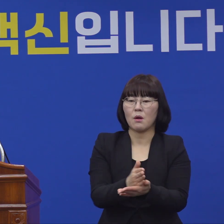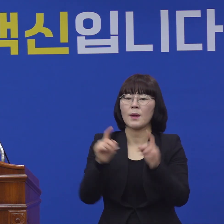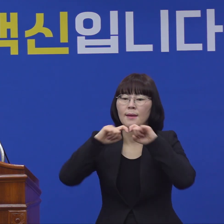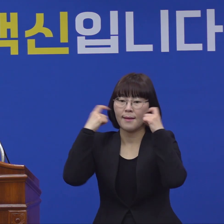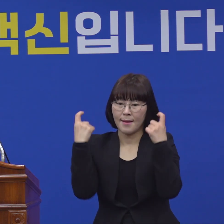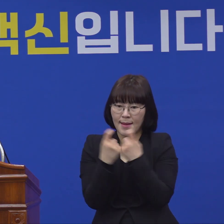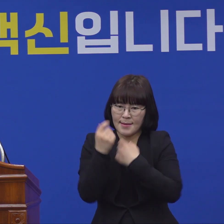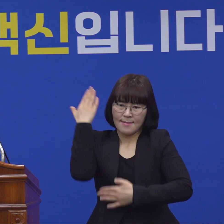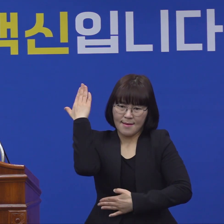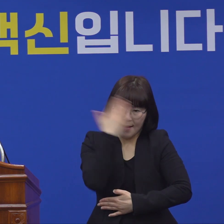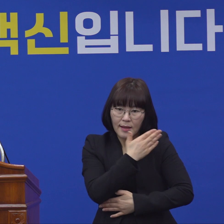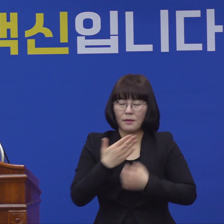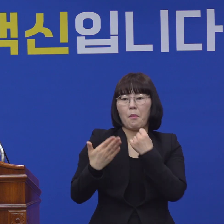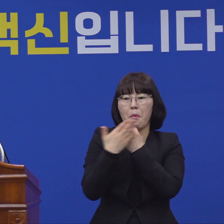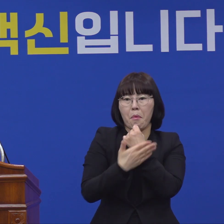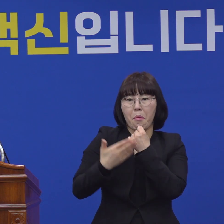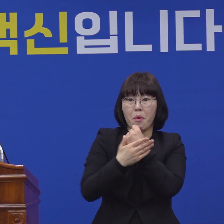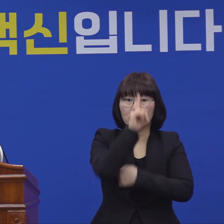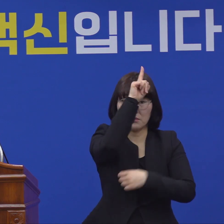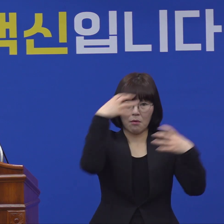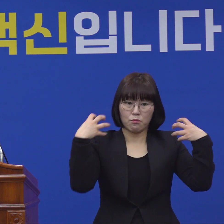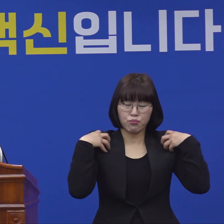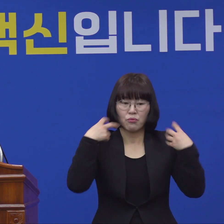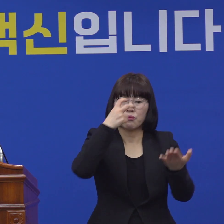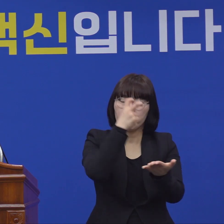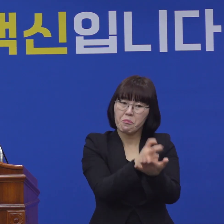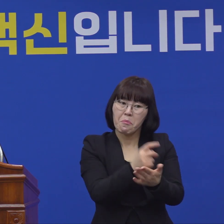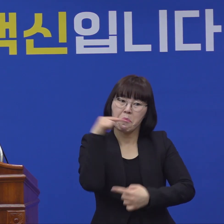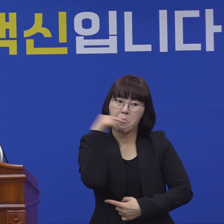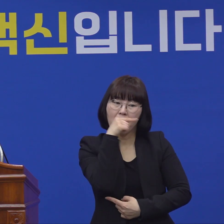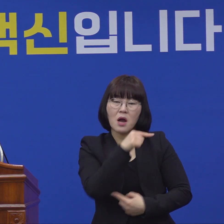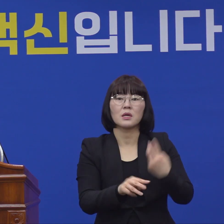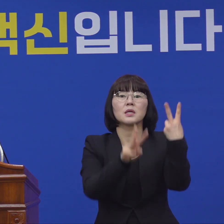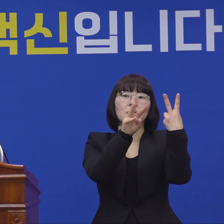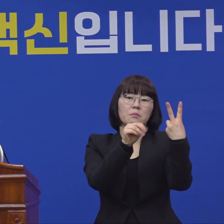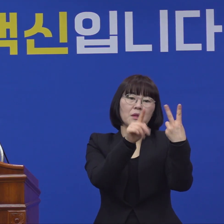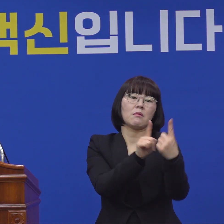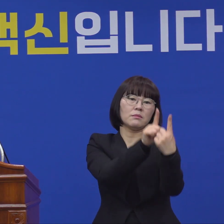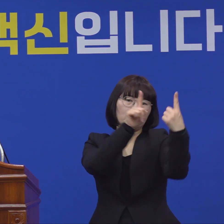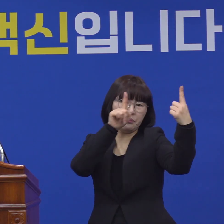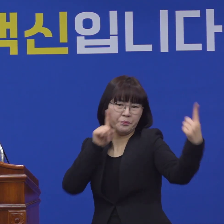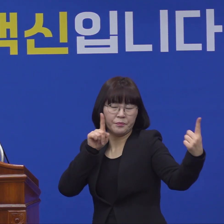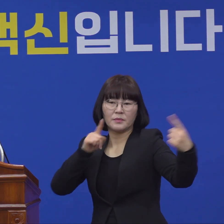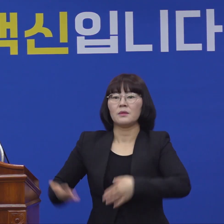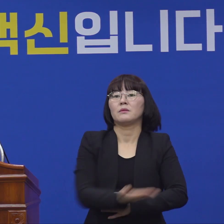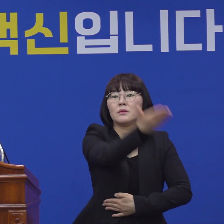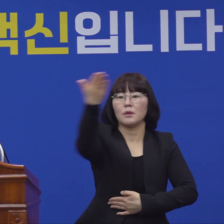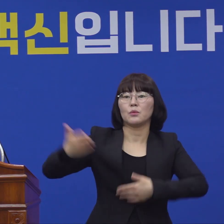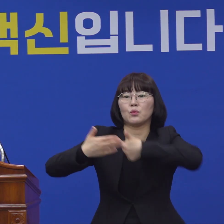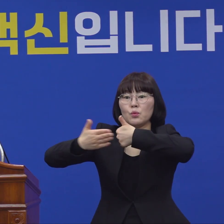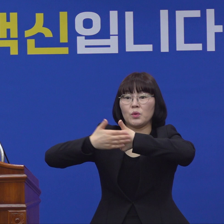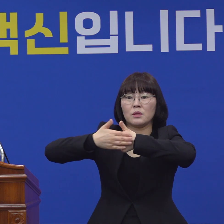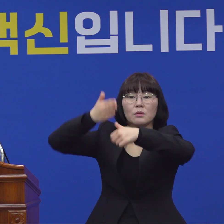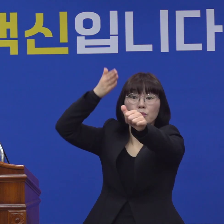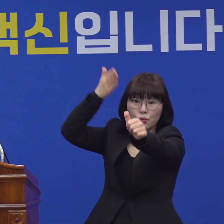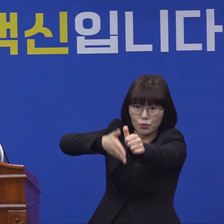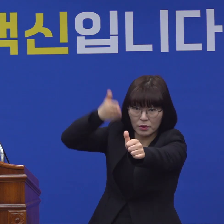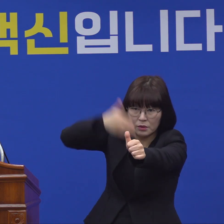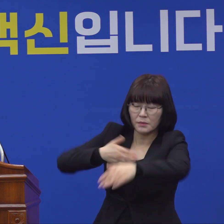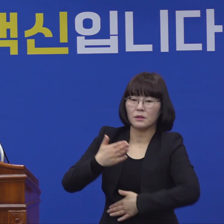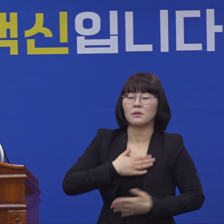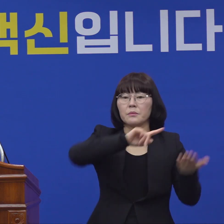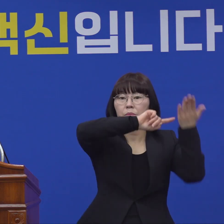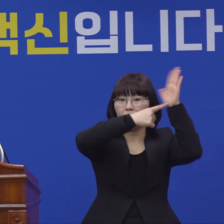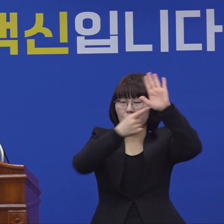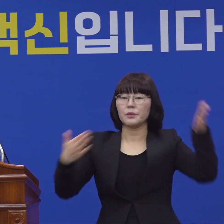위생 수칙 준수 등 정부의 강화된 사회적 거리두기 운동에 적극 동참해 주시기를 바라겠습니다. 이상으로